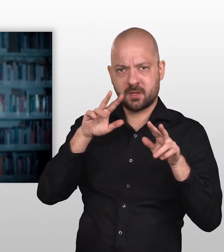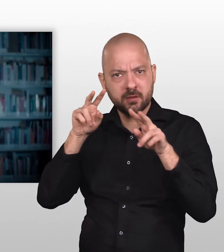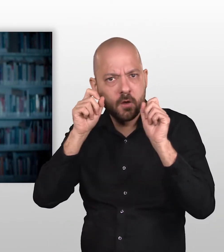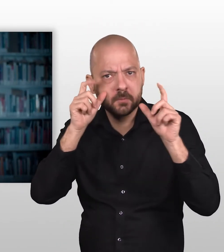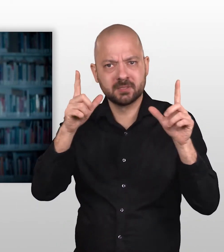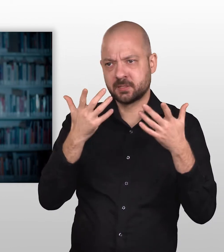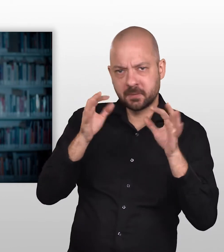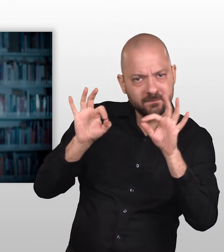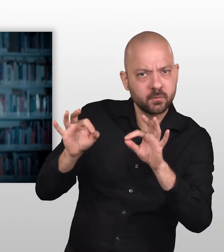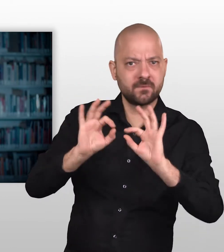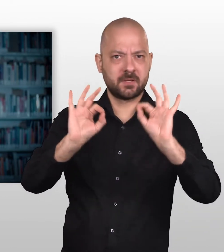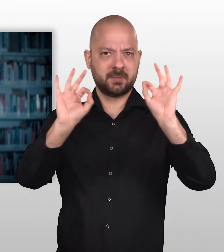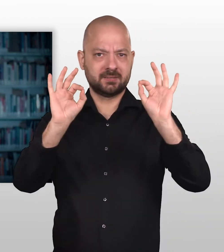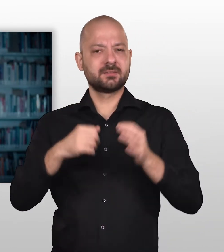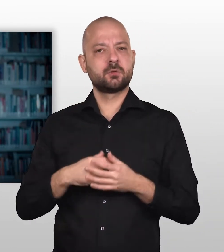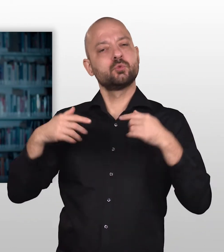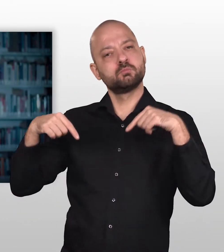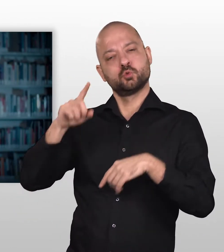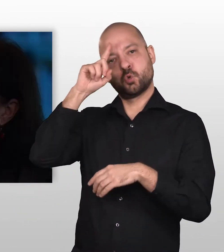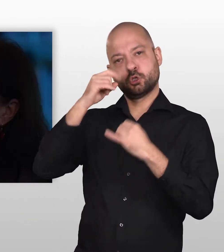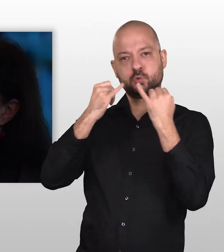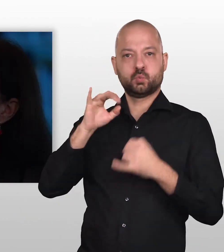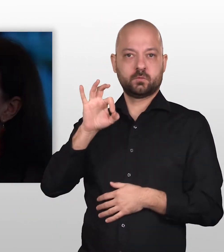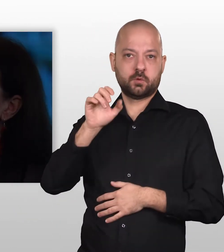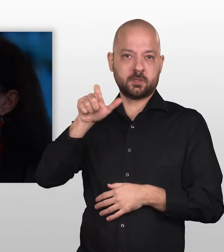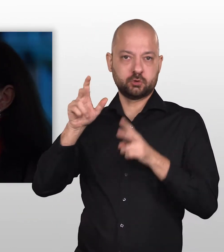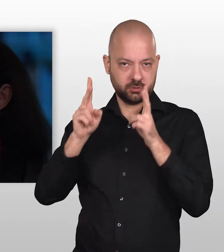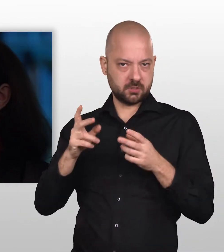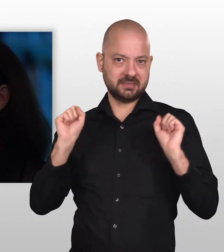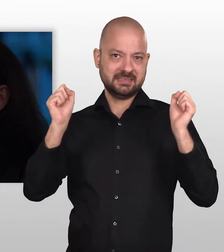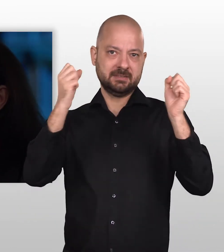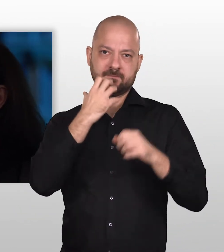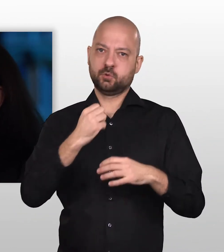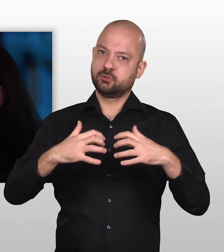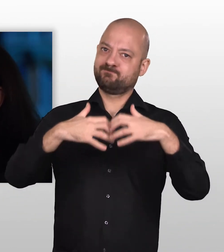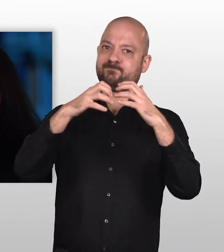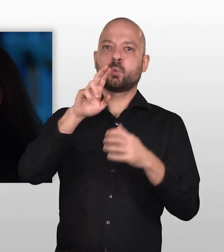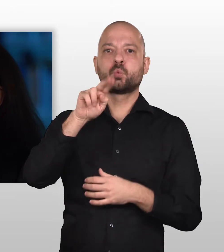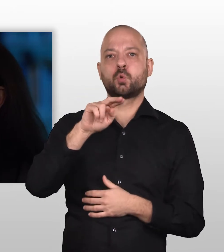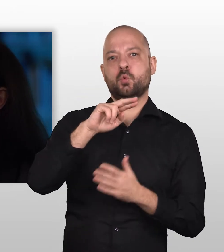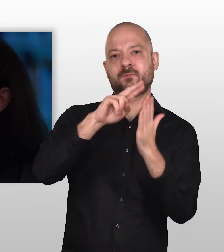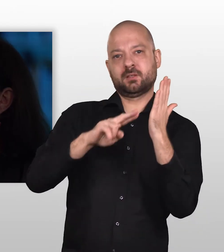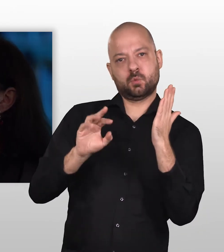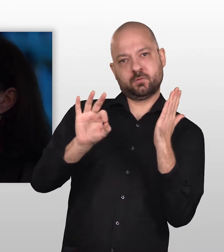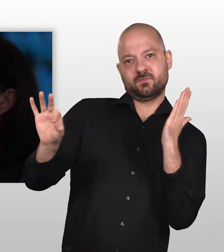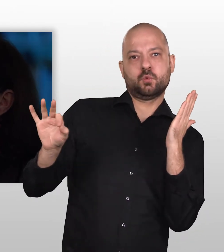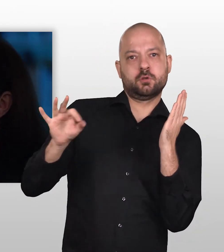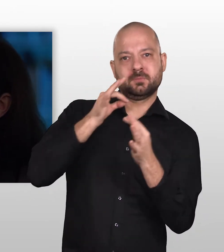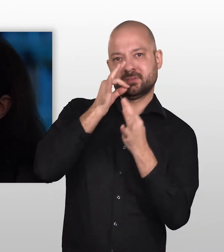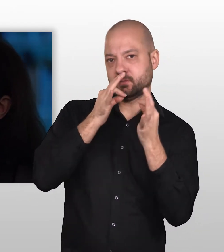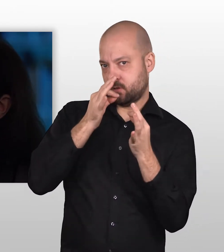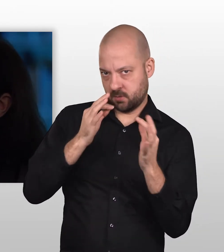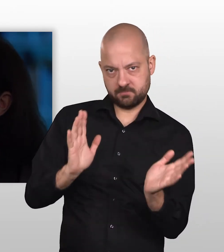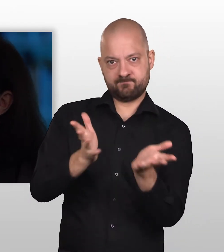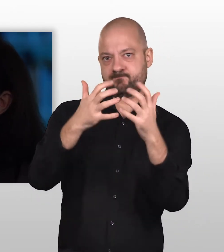aufmerksam machen und sich für Verbesserungen einsetzen. Das Deutsche Institut für Menschenrechte setzt sich deshalb für die Schaffung einer UN